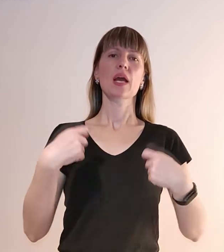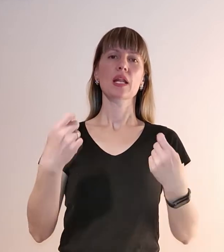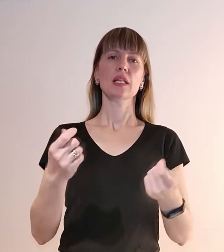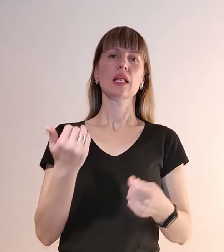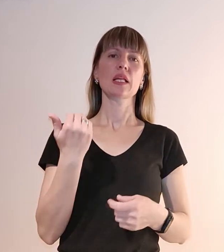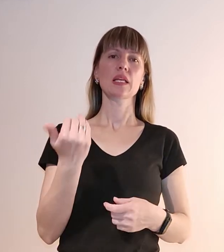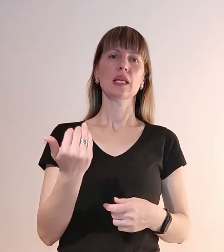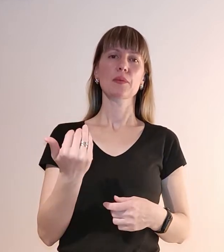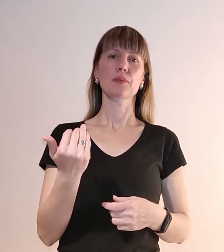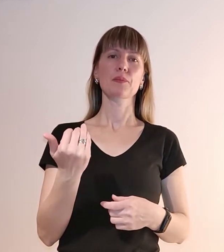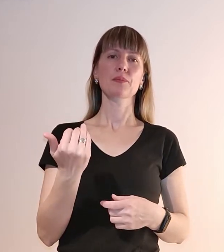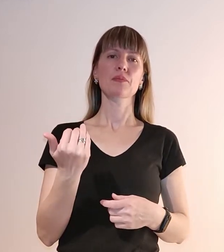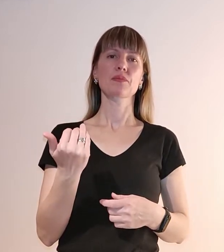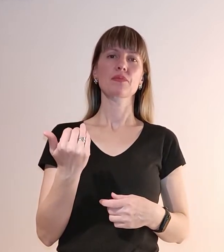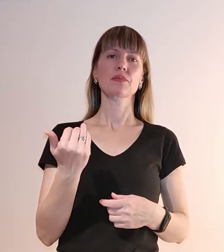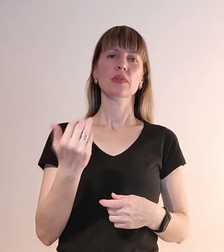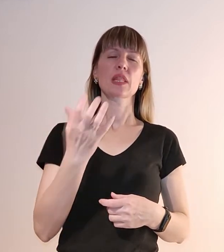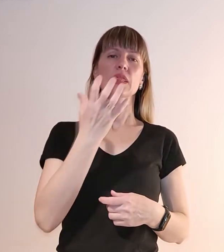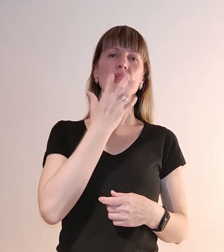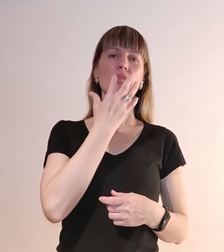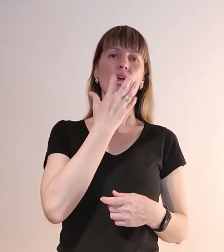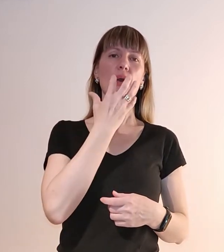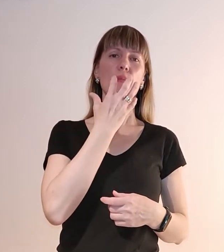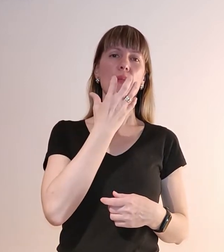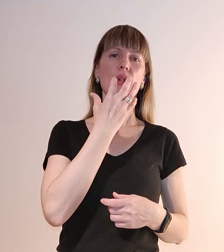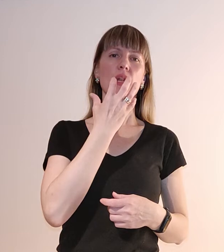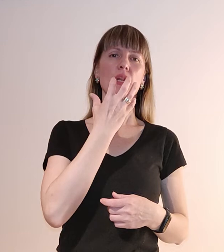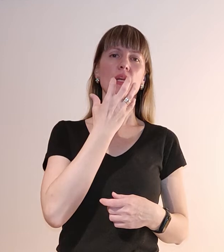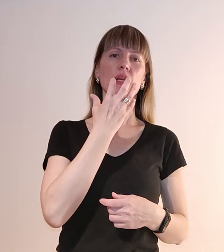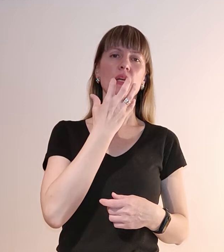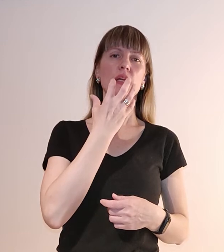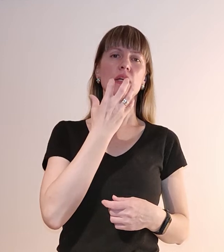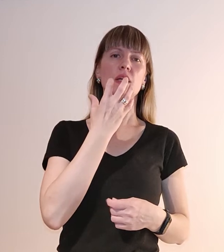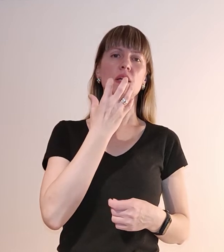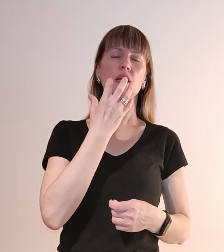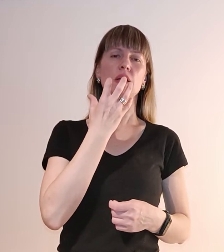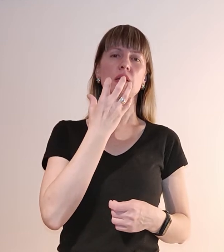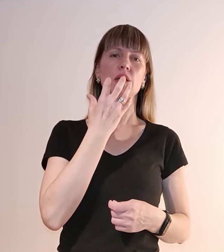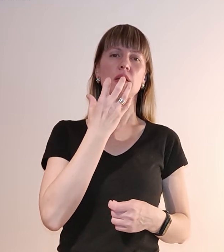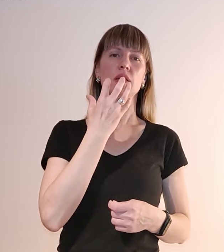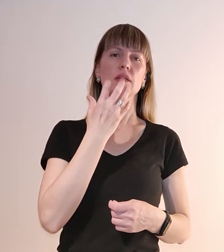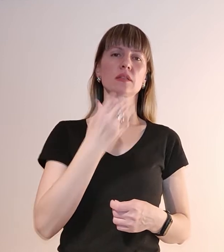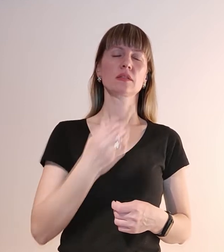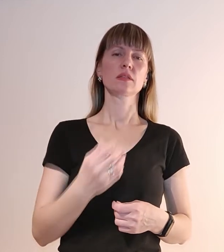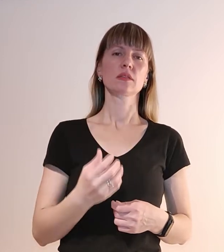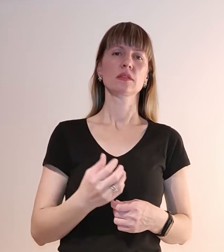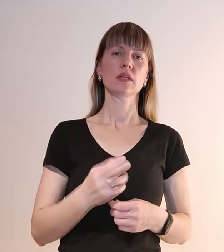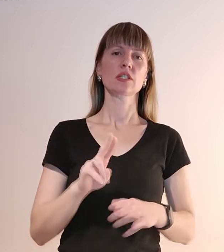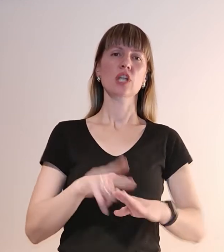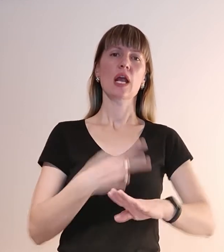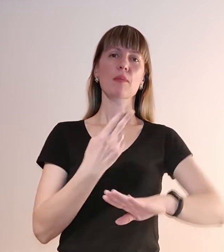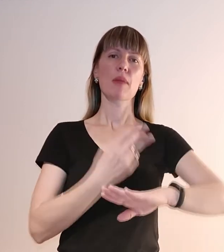теплі шкарпетки,